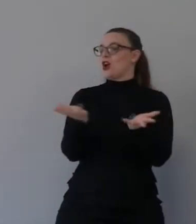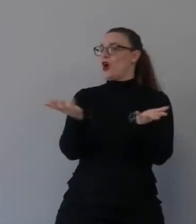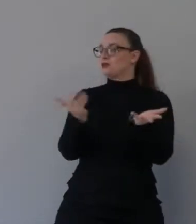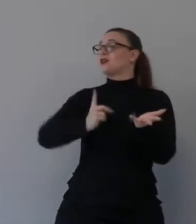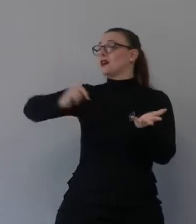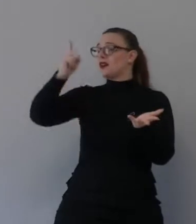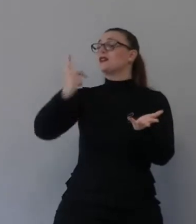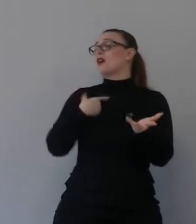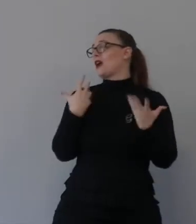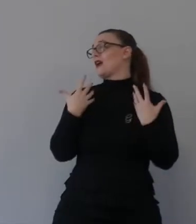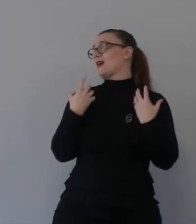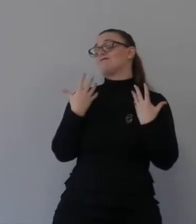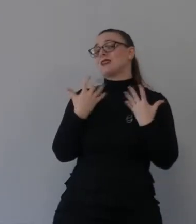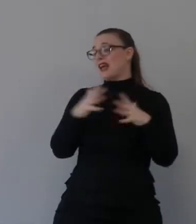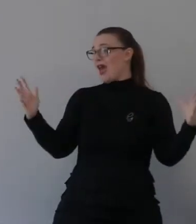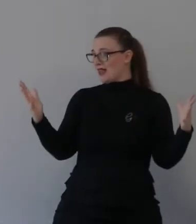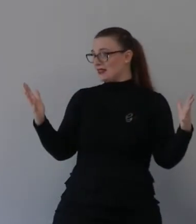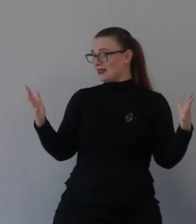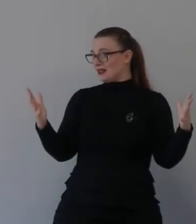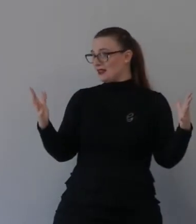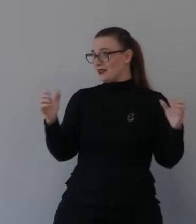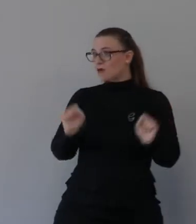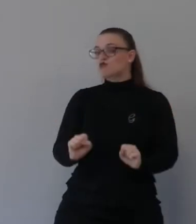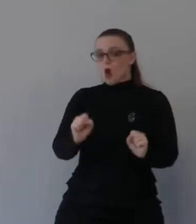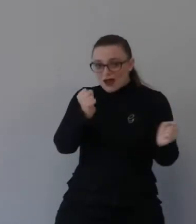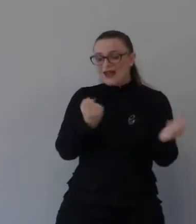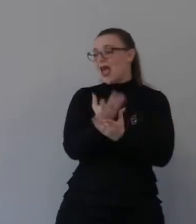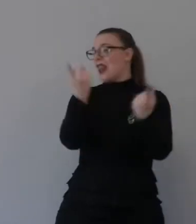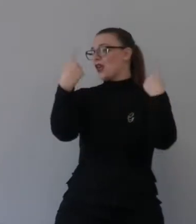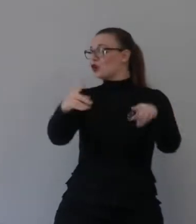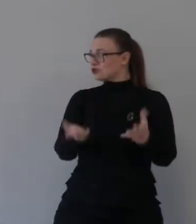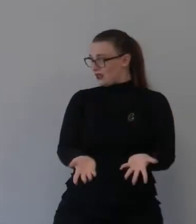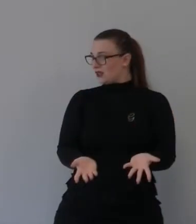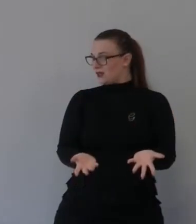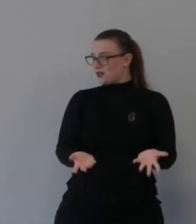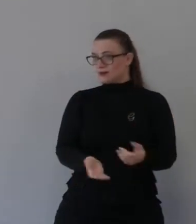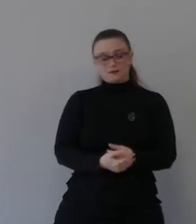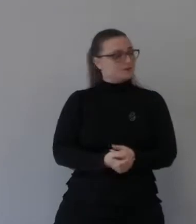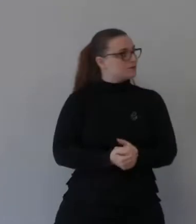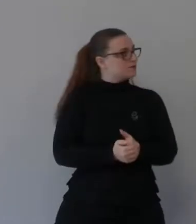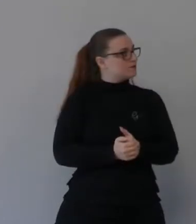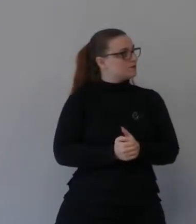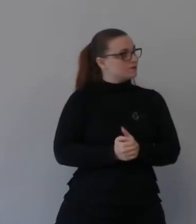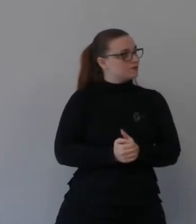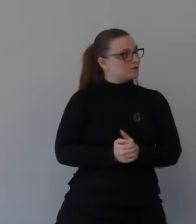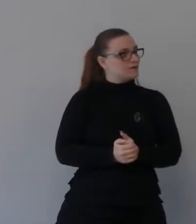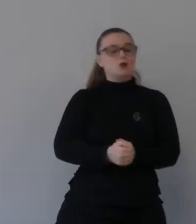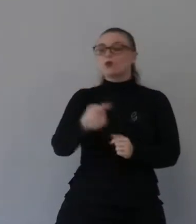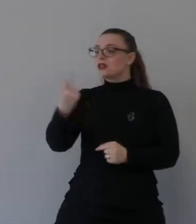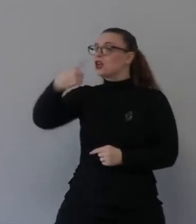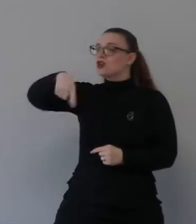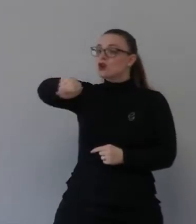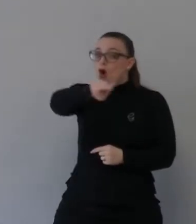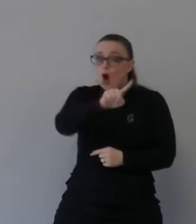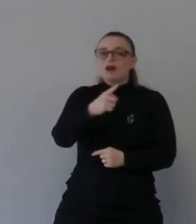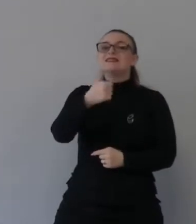scopo questo è lo scopo perché siamo stati accettati nella nostra famiglia perché possiamo mostrare la